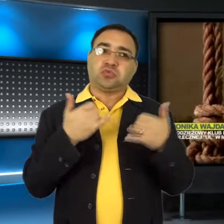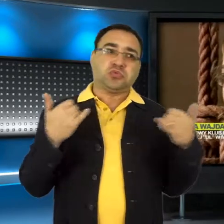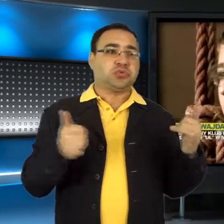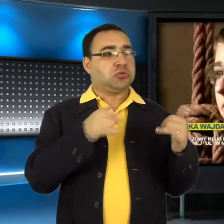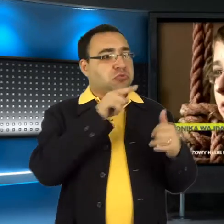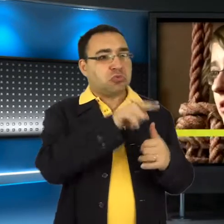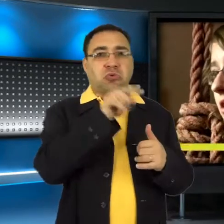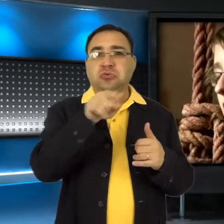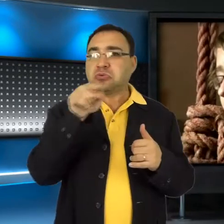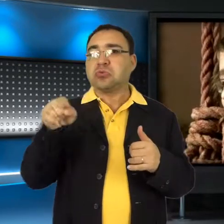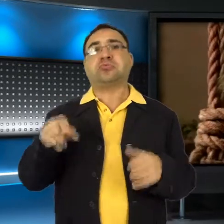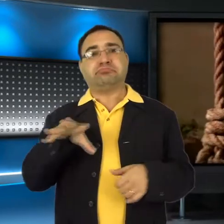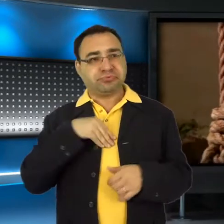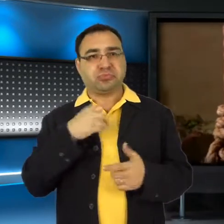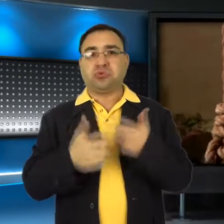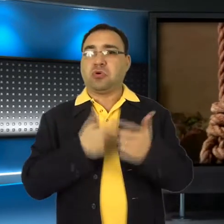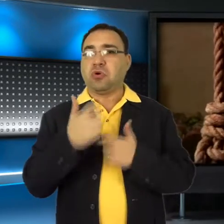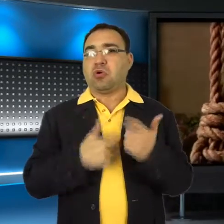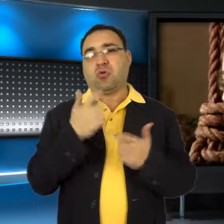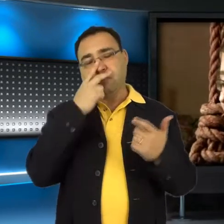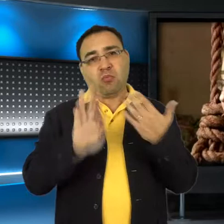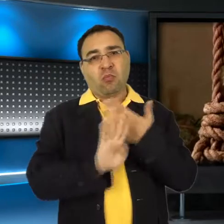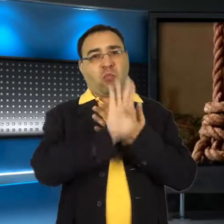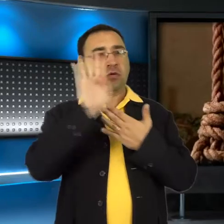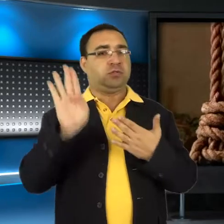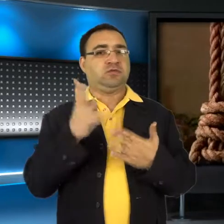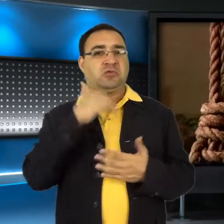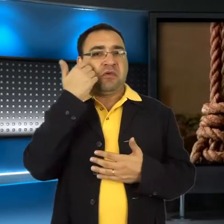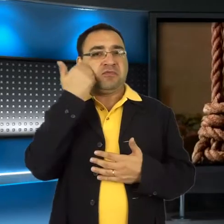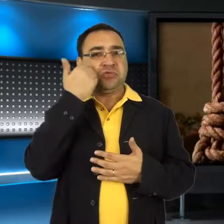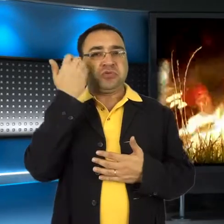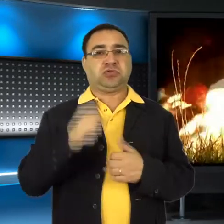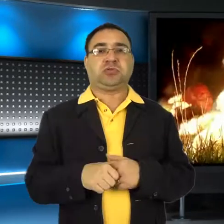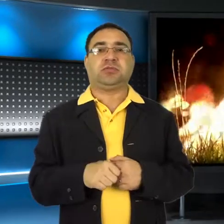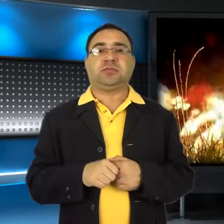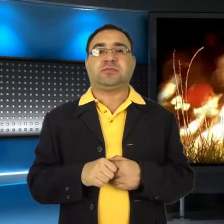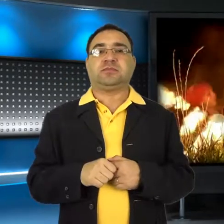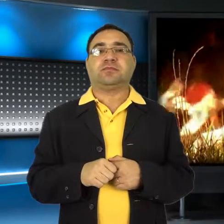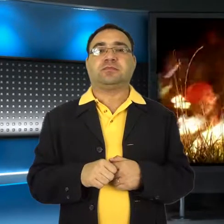dało mi wiele możliwości, jeśli chodzi o takie występy publiczne, coś takiego.